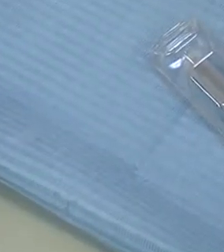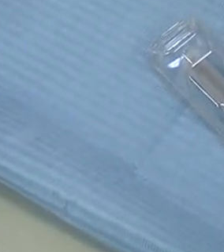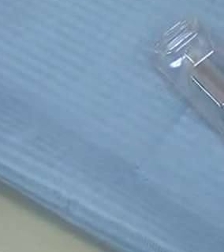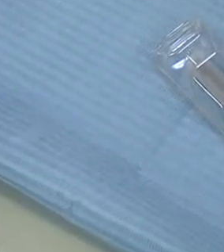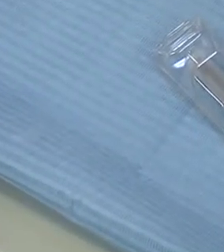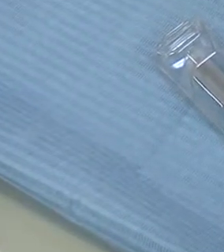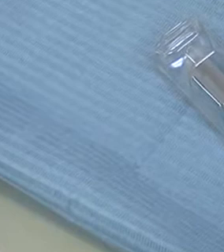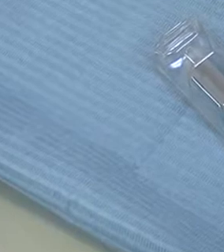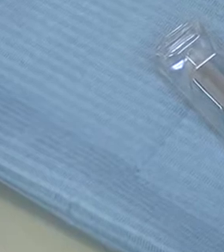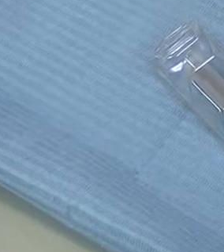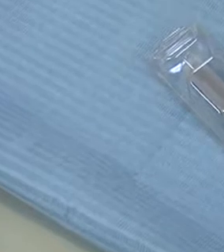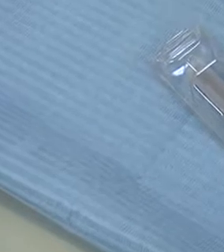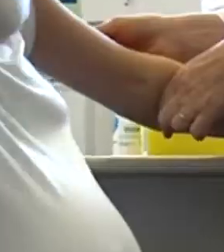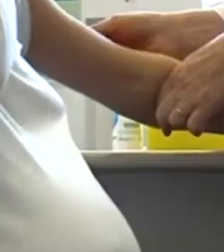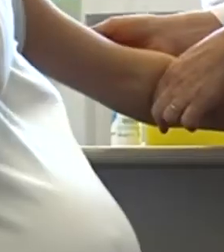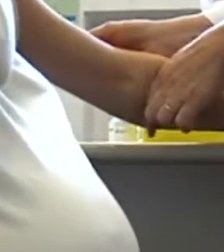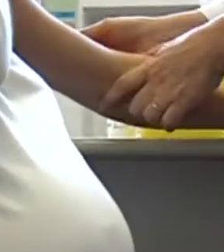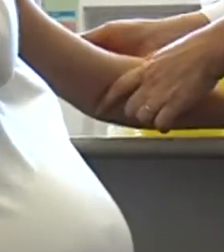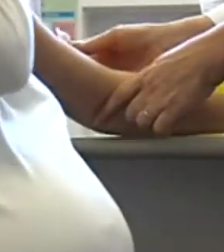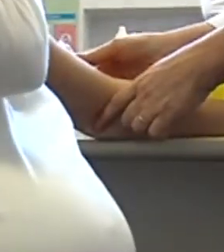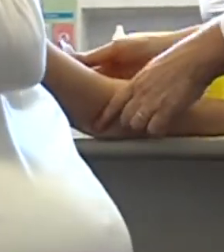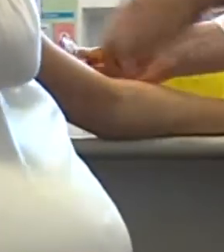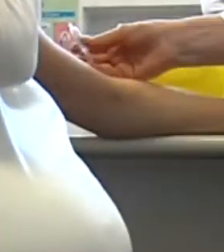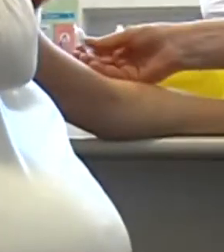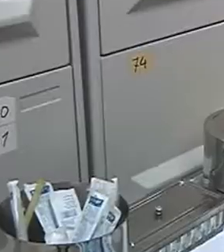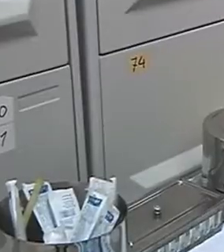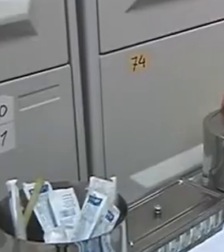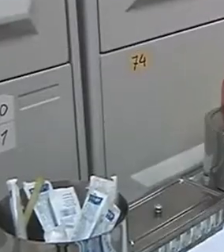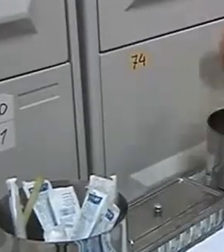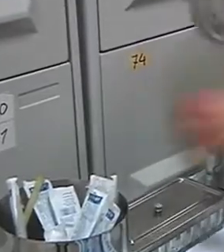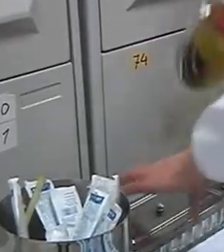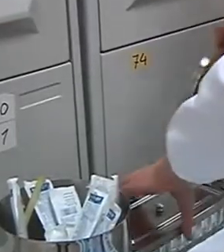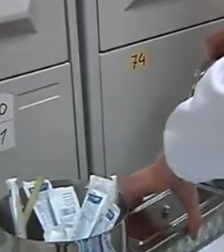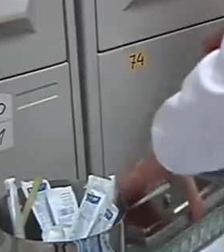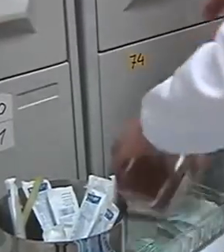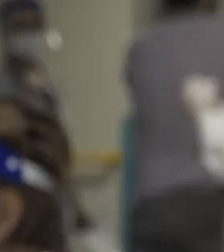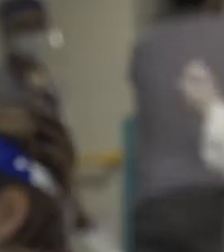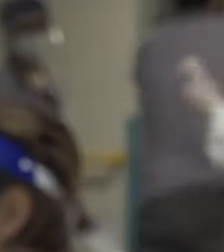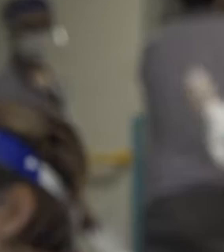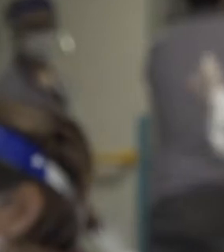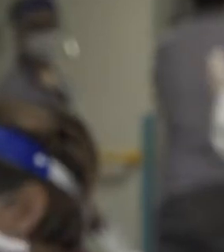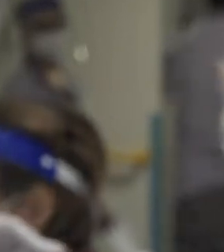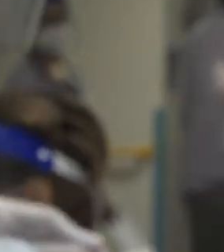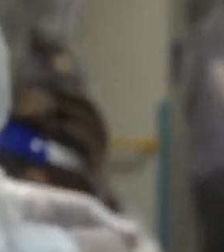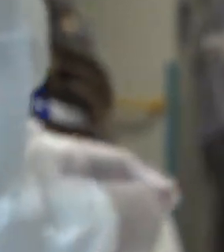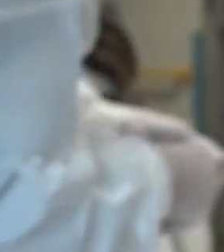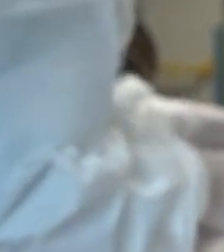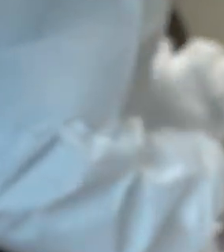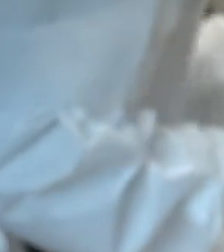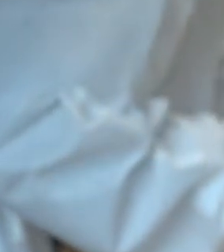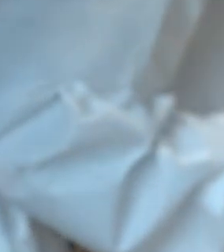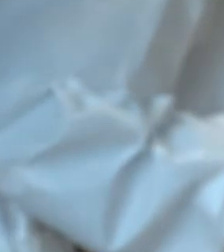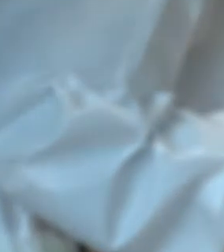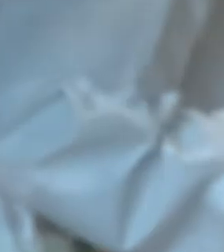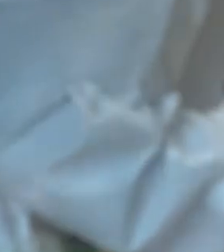qualche risultato di tutto questo lavoro sui vaccini. sottolineato Zaia che nell'illustrare il bollettino giornaliero, guardando soprattutto la situazione negli ospedali,